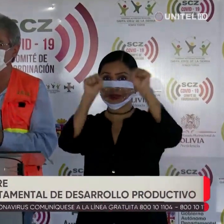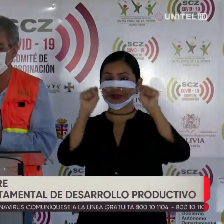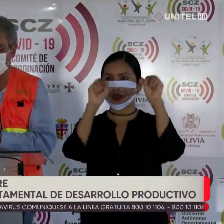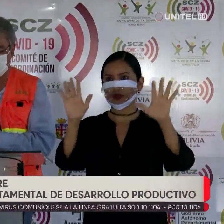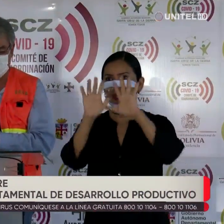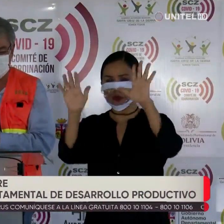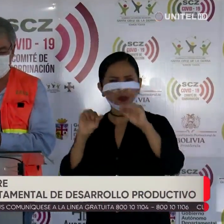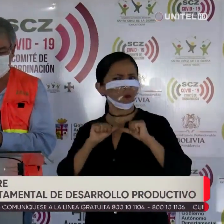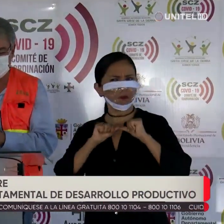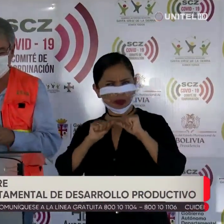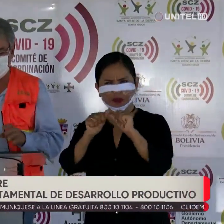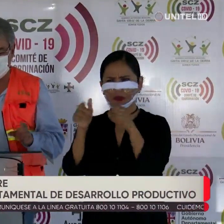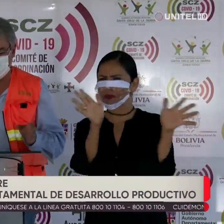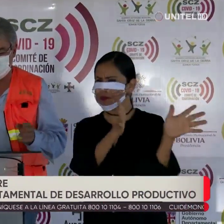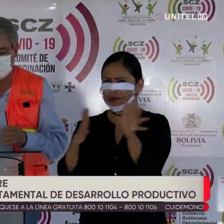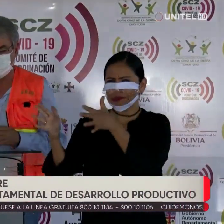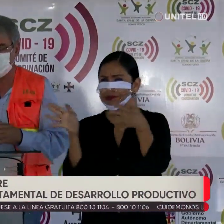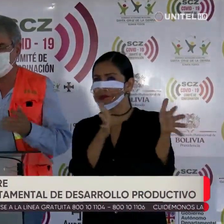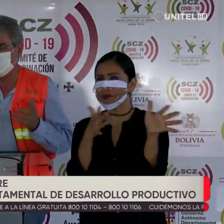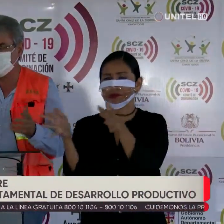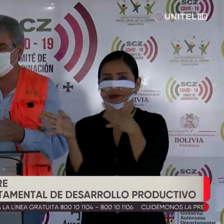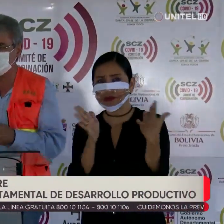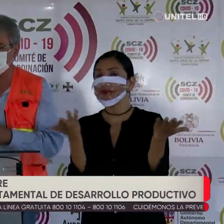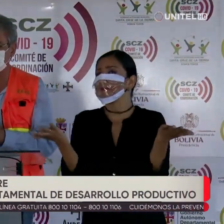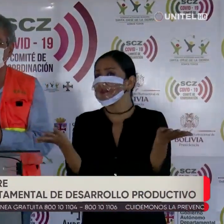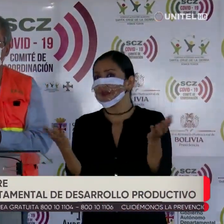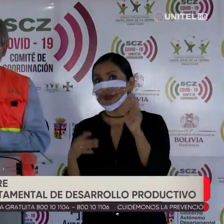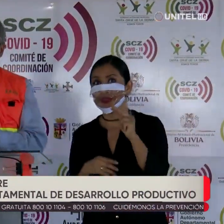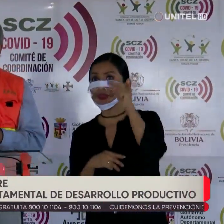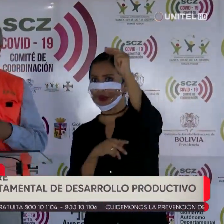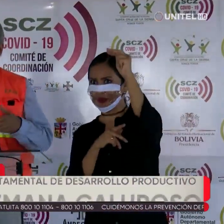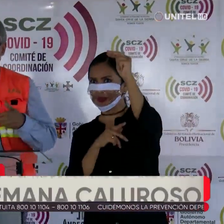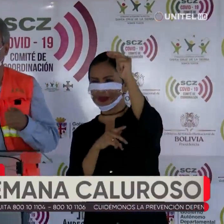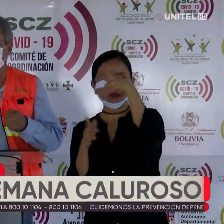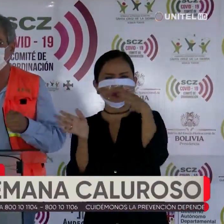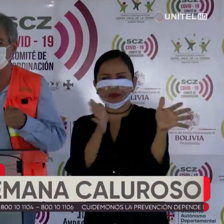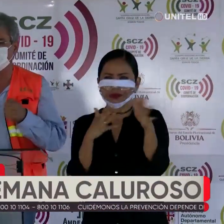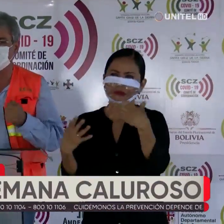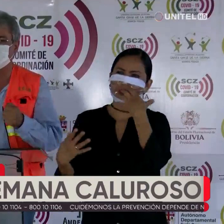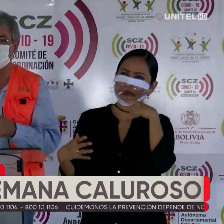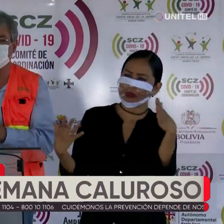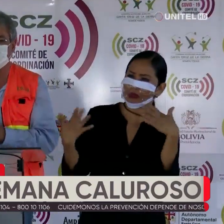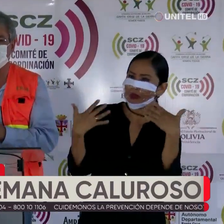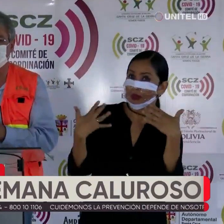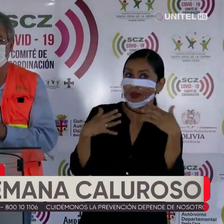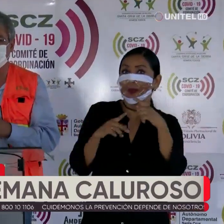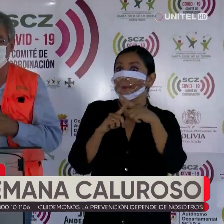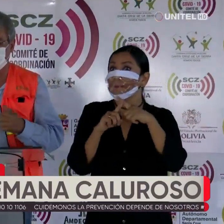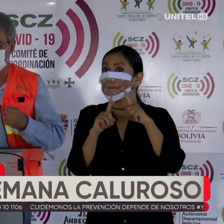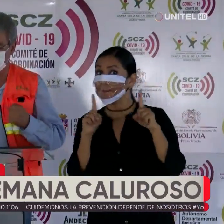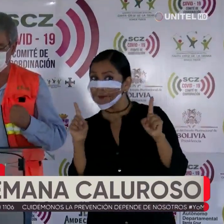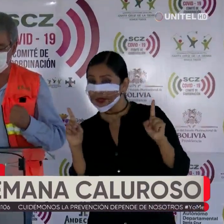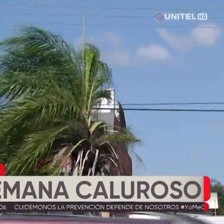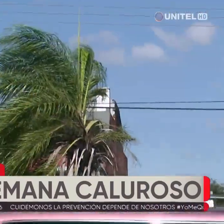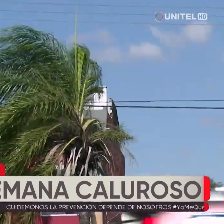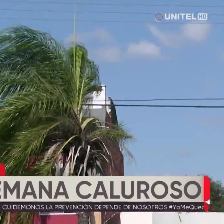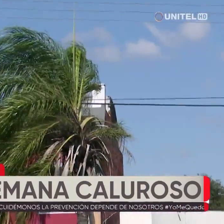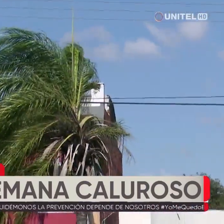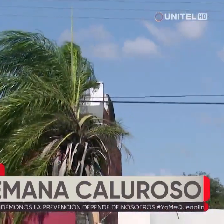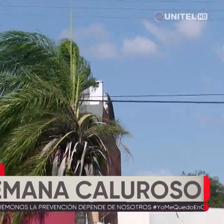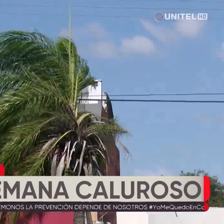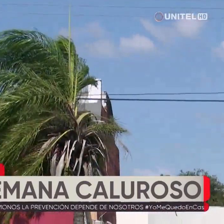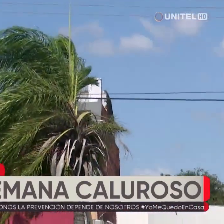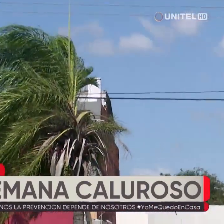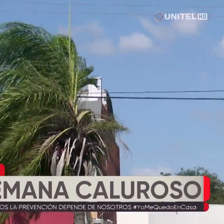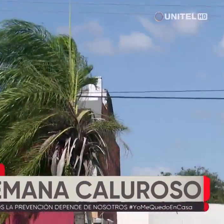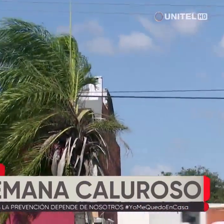continuar los vientos de dirección norte, los mismos que van a adquirir fuerza,